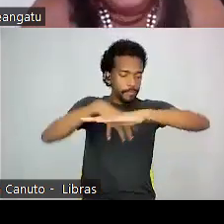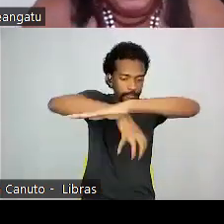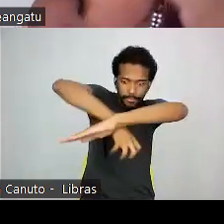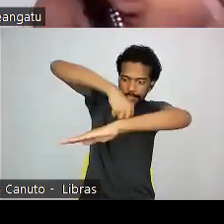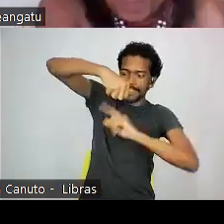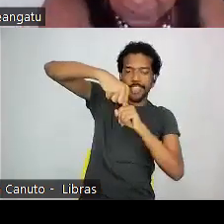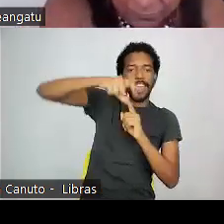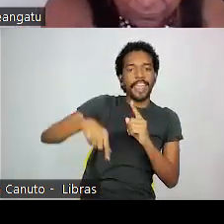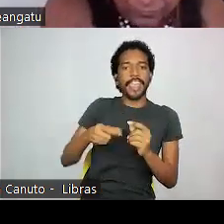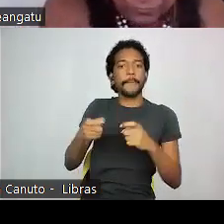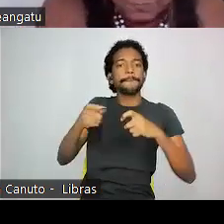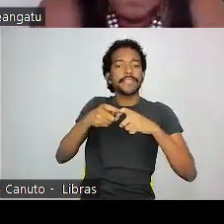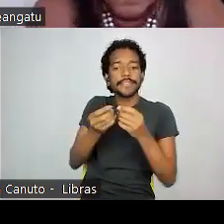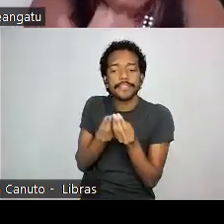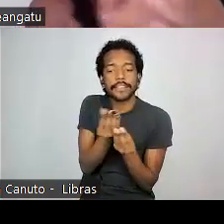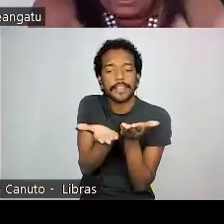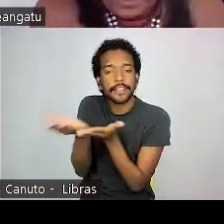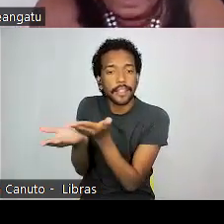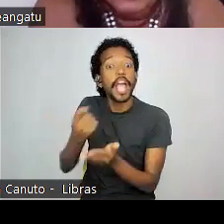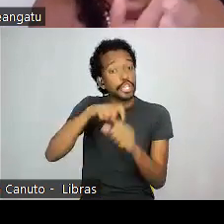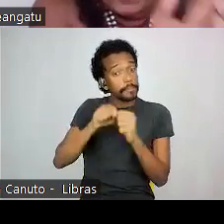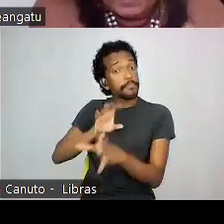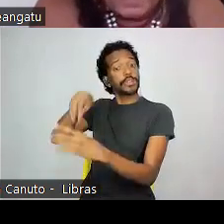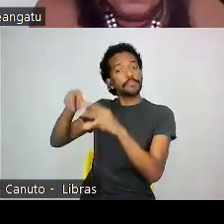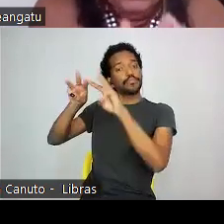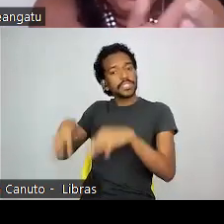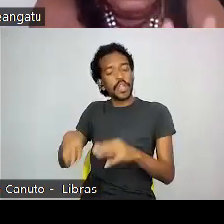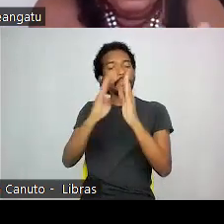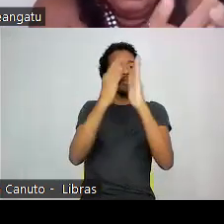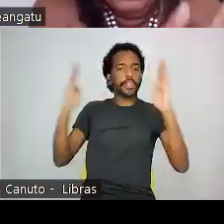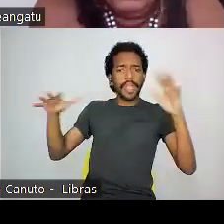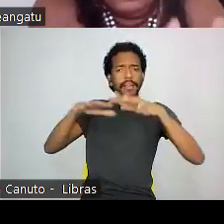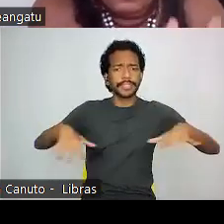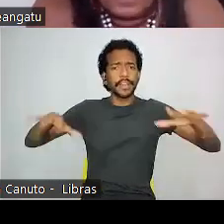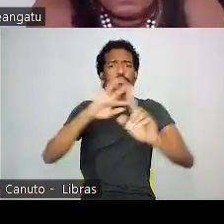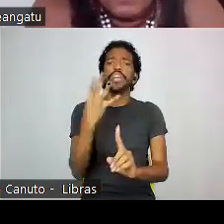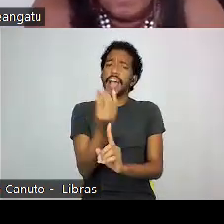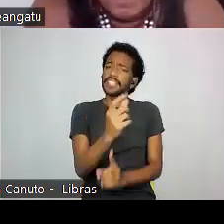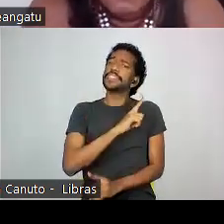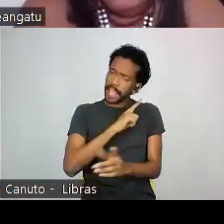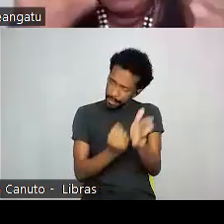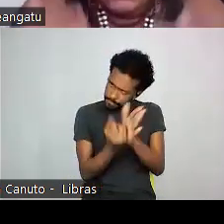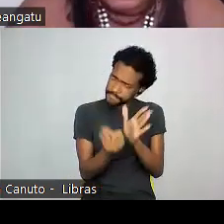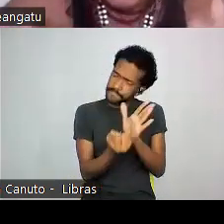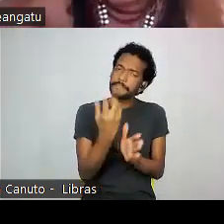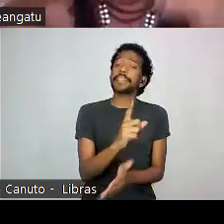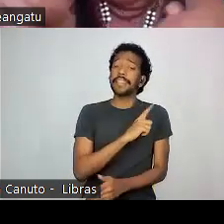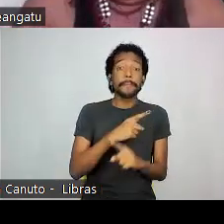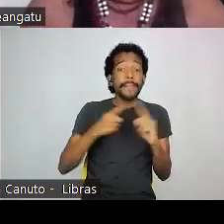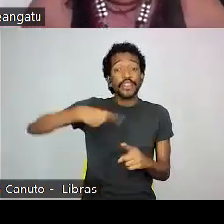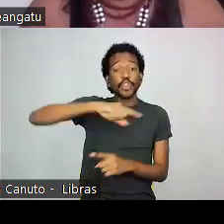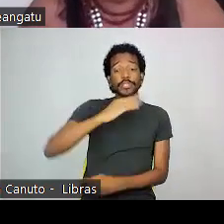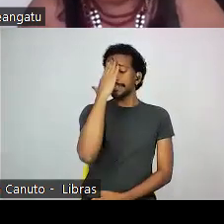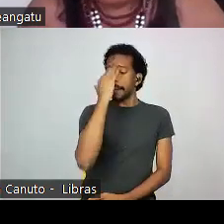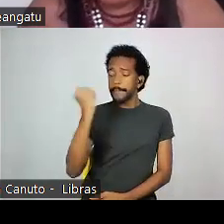podemos até estarmos em museus, bibliotecas, salões de artes ou centros de produção de conhecimento. Porém, nossos saberes são